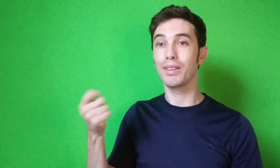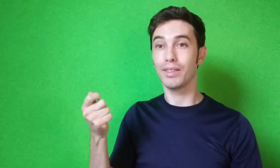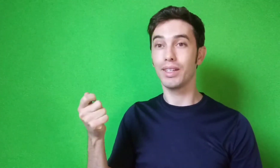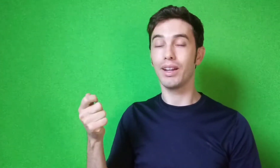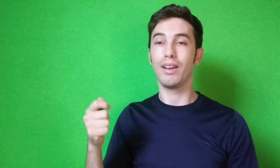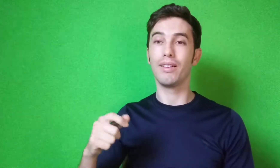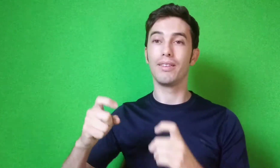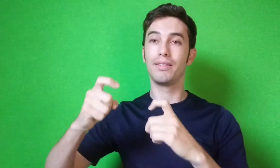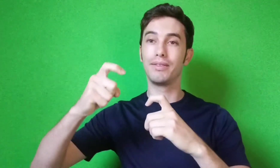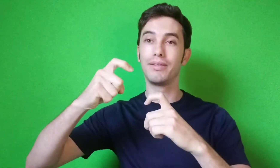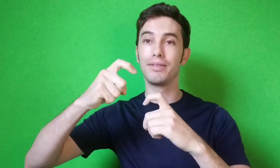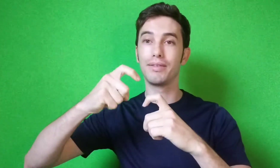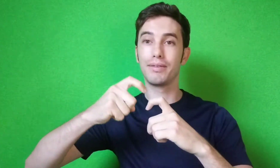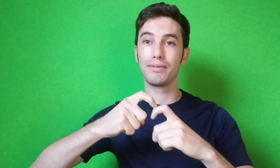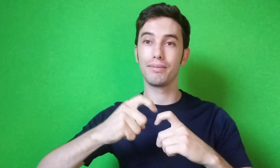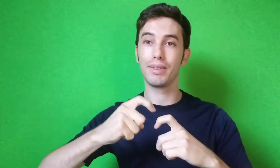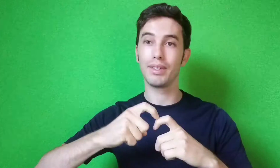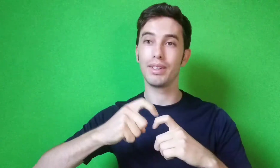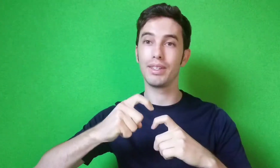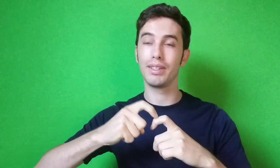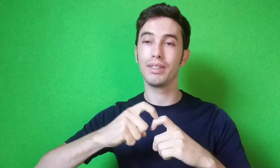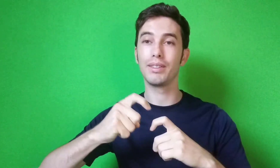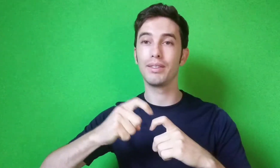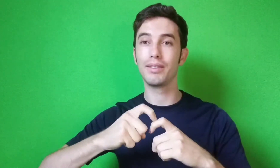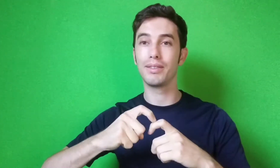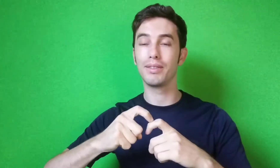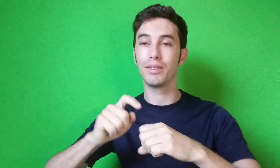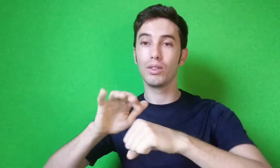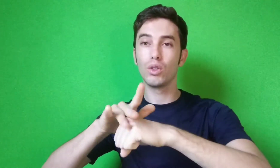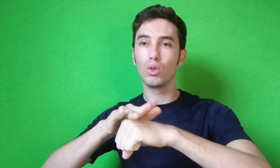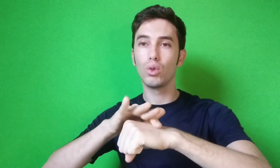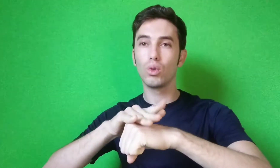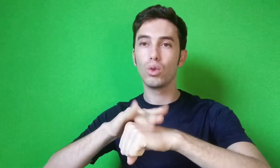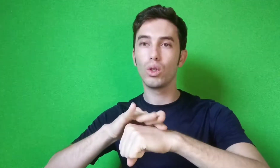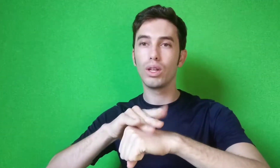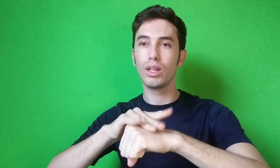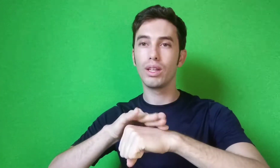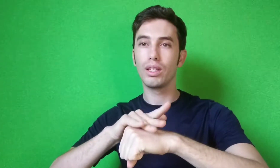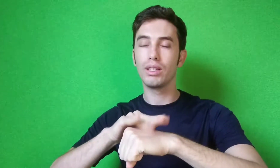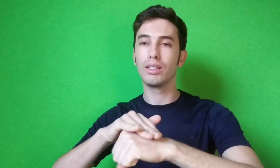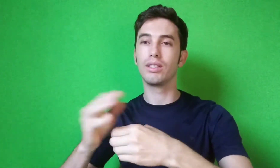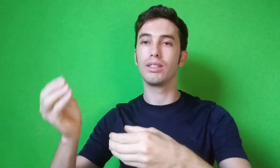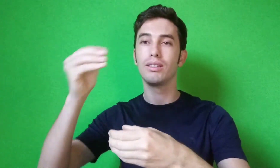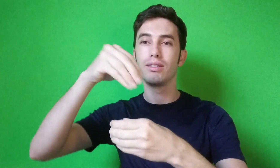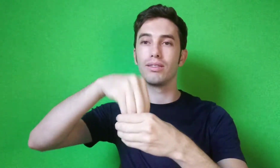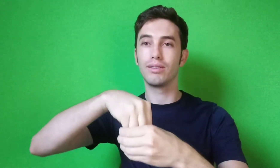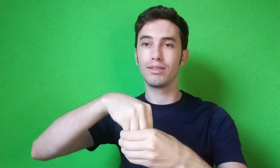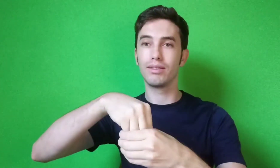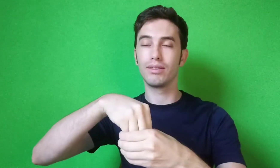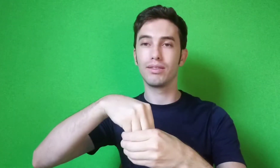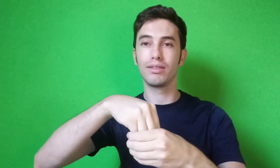sinal, você faz o sinal de médico, o sinal de doença e o sinal de dentro,